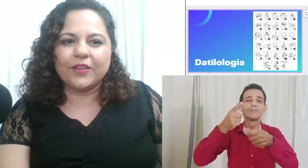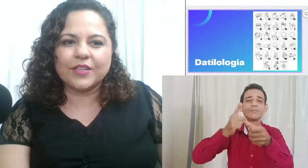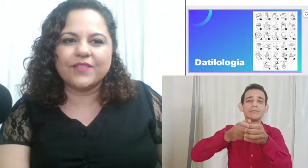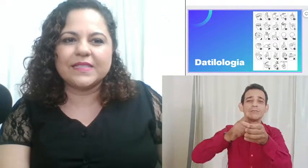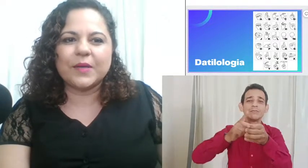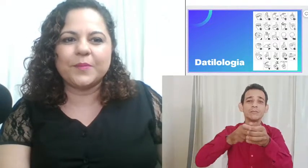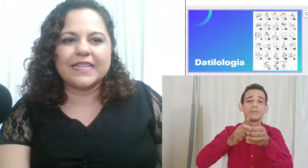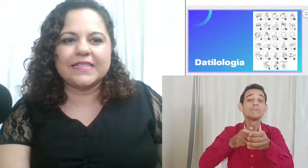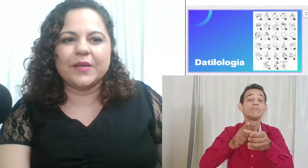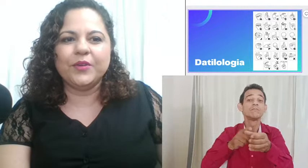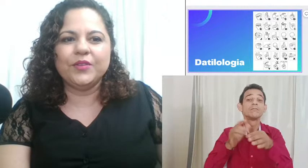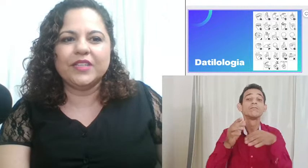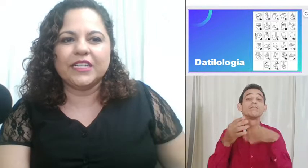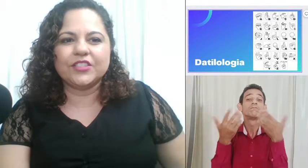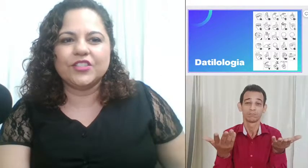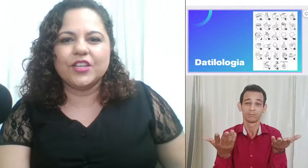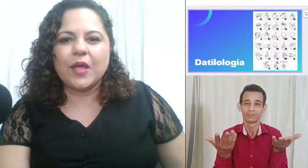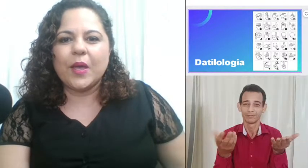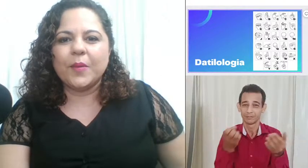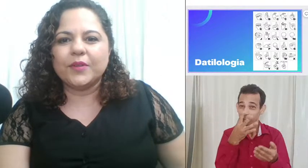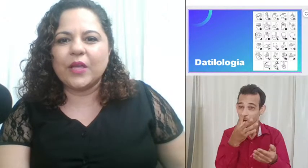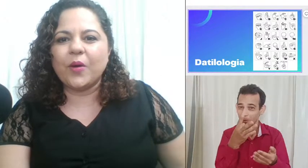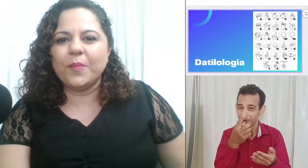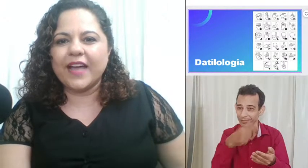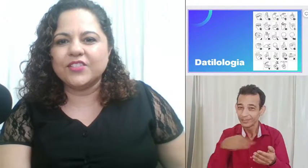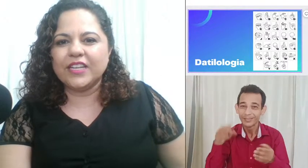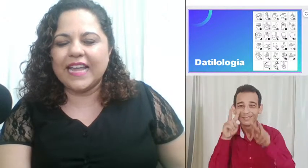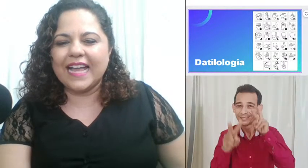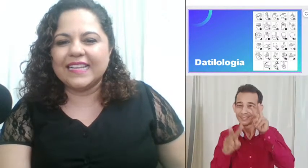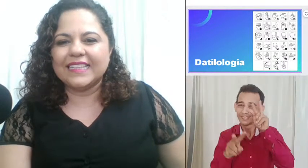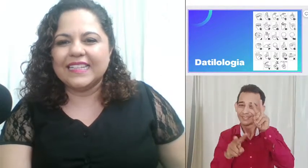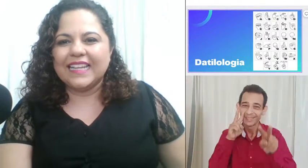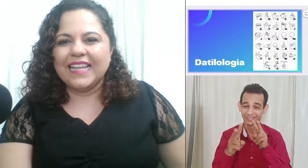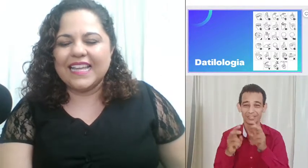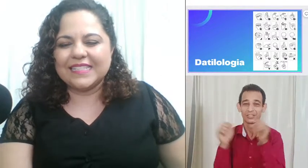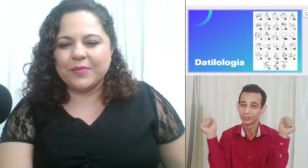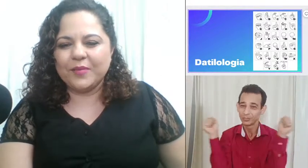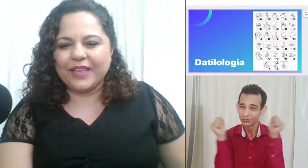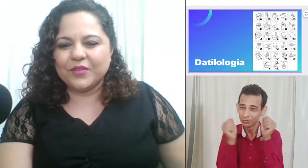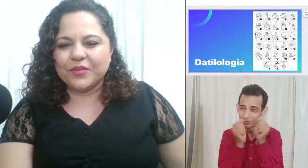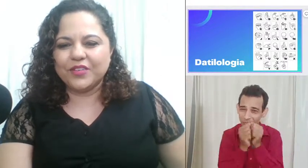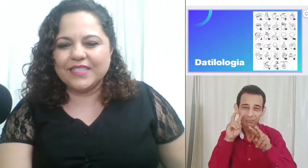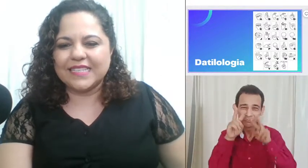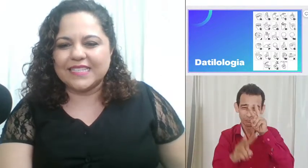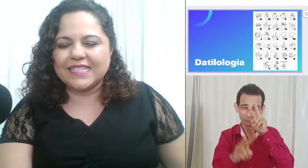nós vai ser um prazer muito grande poder compartilhar esse momento com vocês.